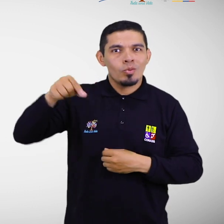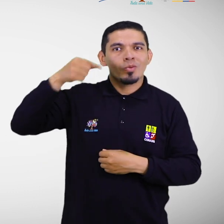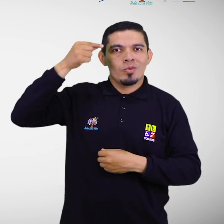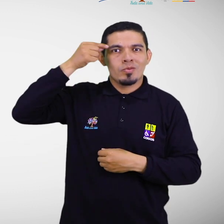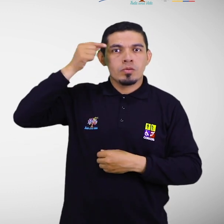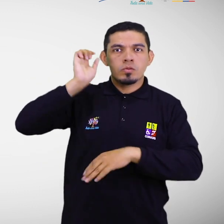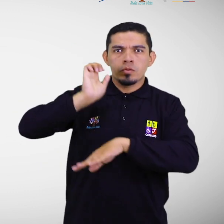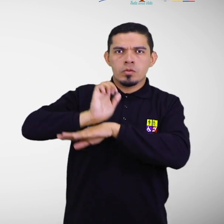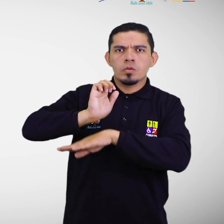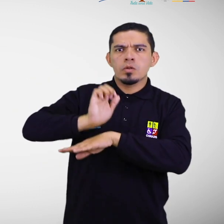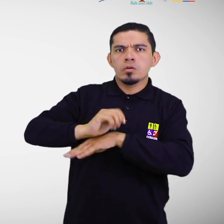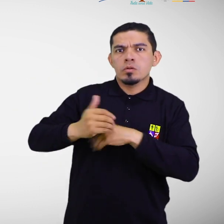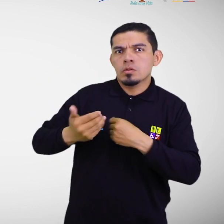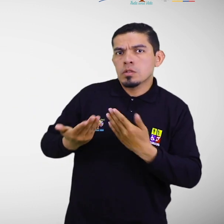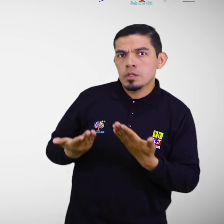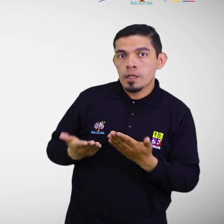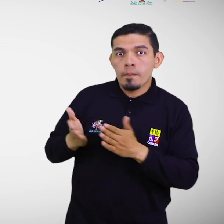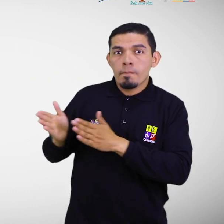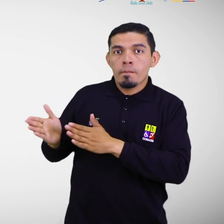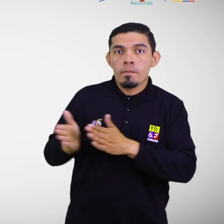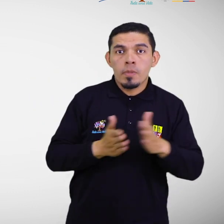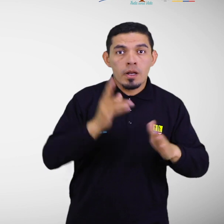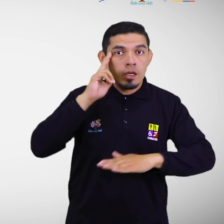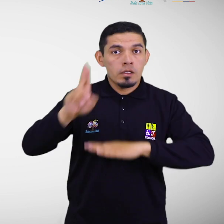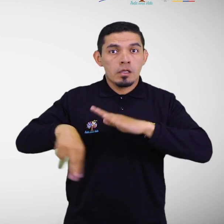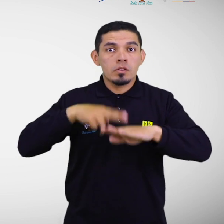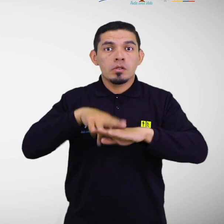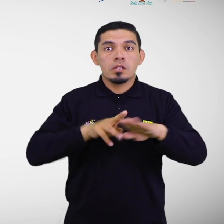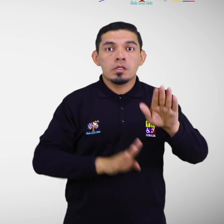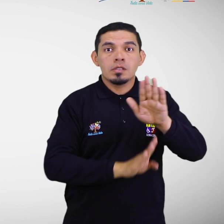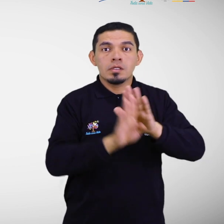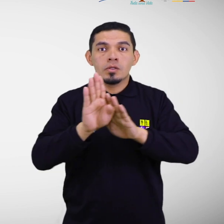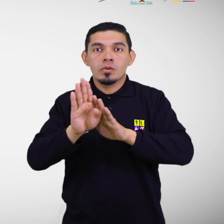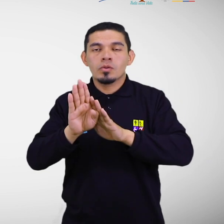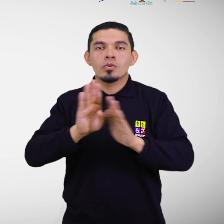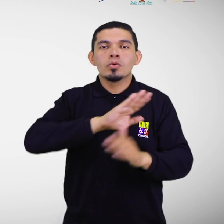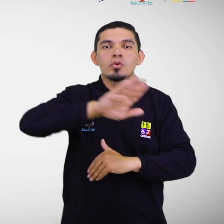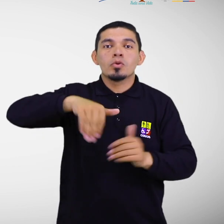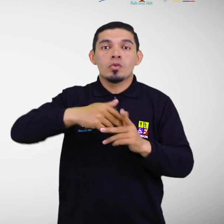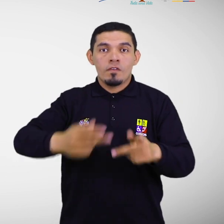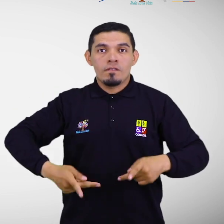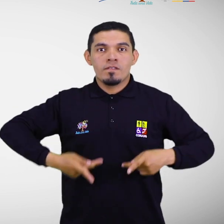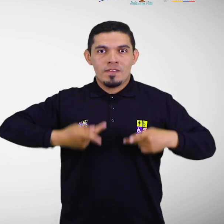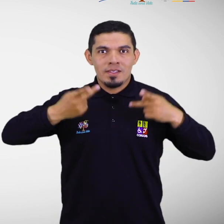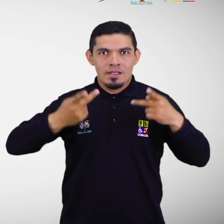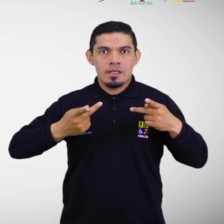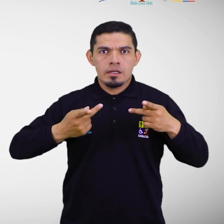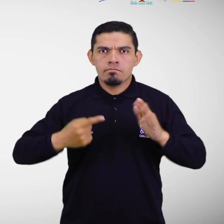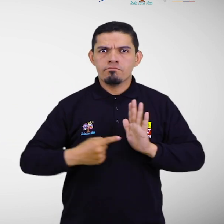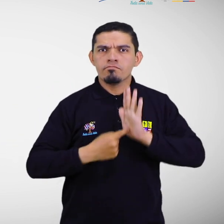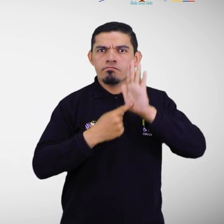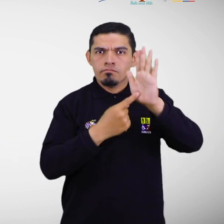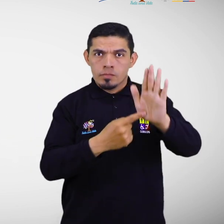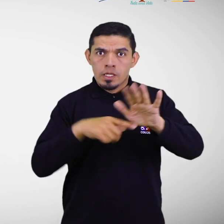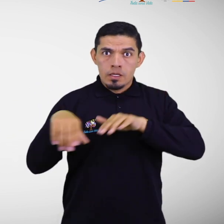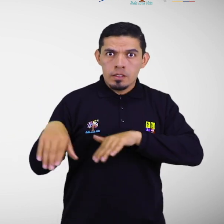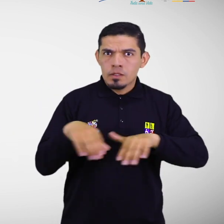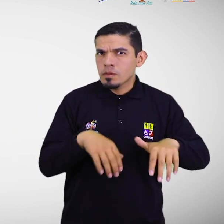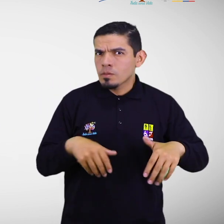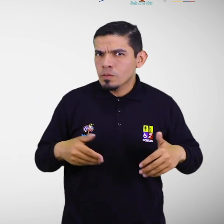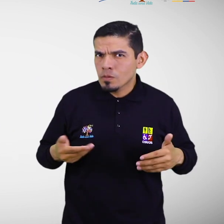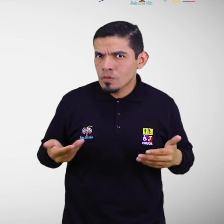Gobierno Nacional, a través del Plan Nacional de Desarrollo Toda Una Vida, incorpora como parte sustancial de su accionar.